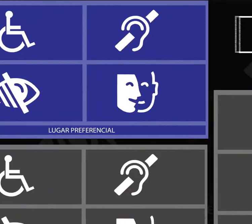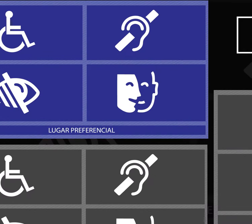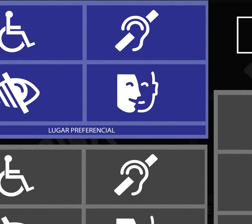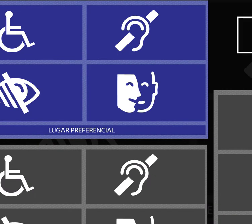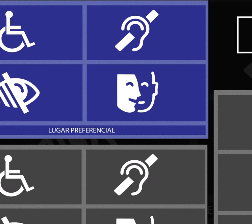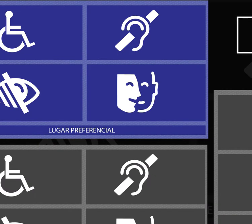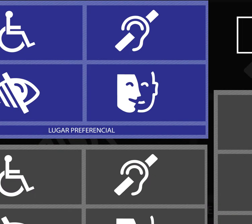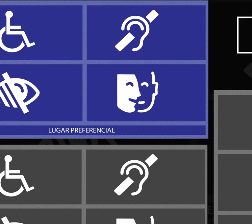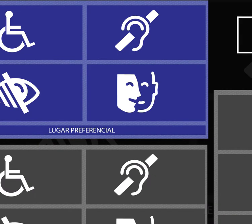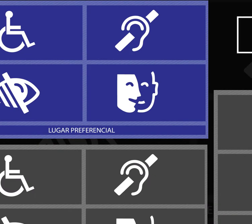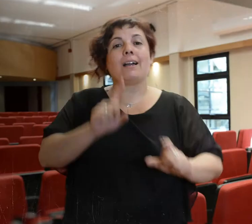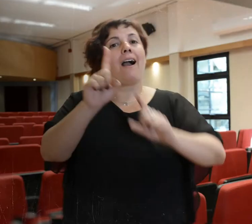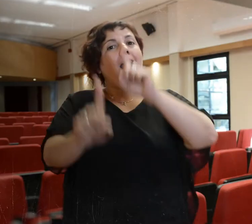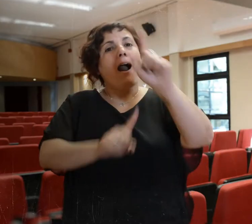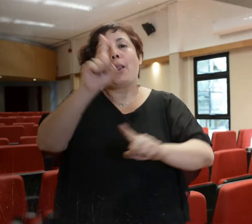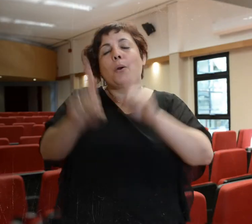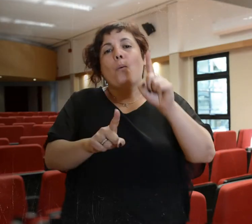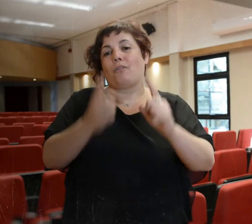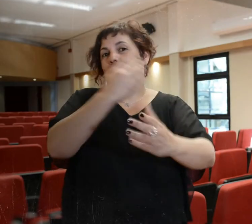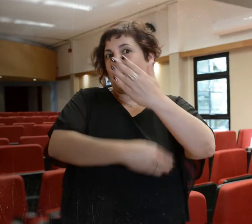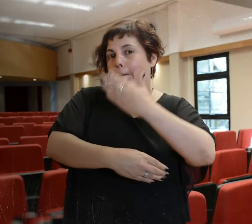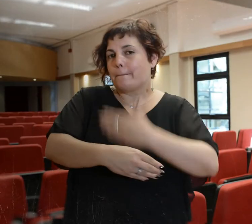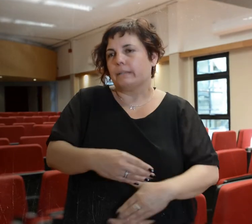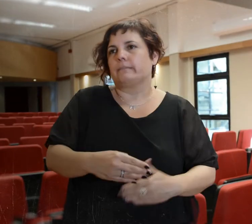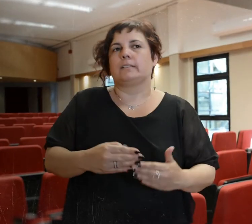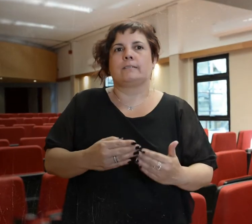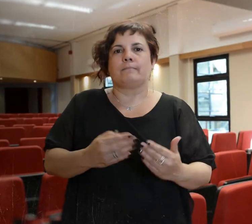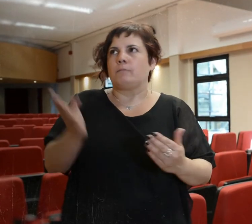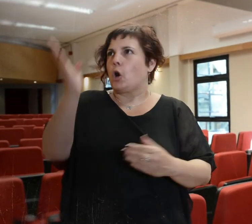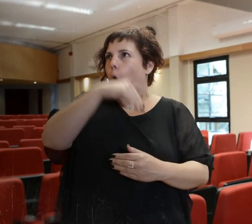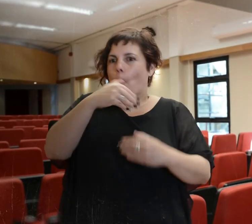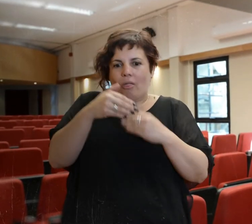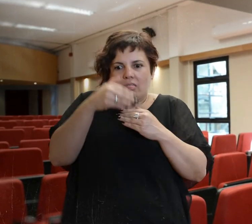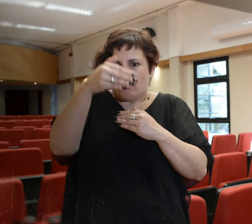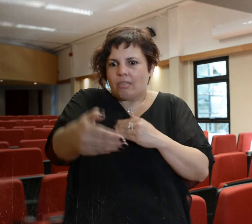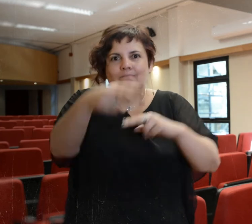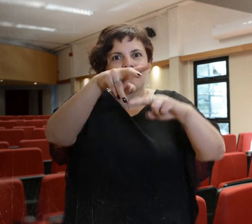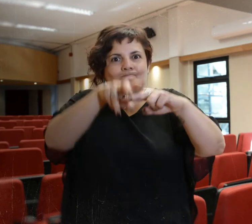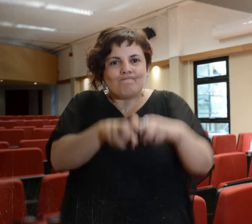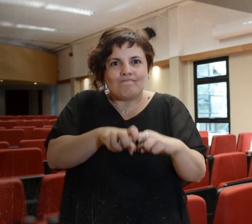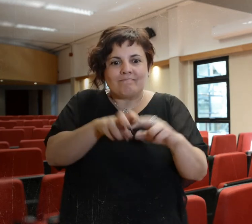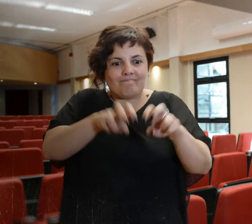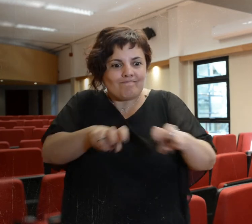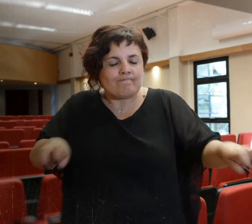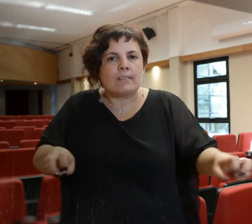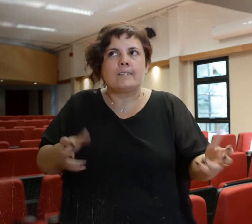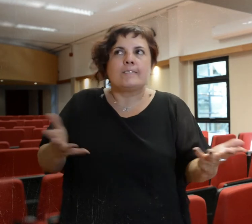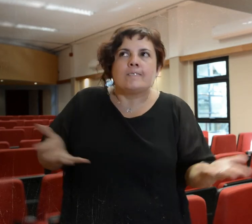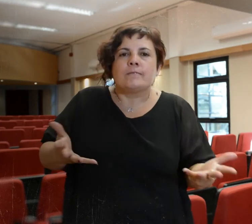Para algunas personas en situación de discapacidad, el no acceder a los asientos de la primera fila les significa perderse la